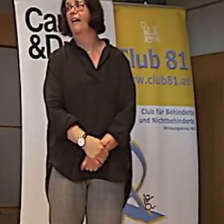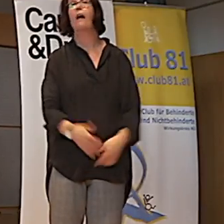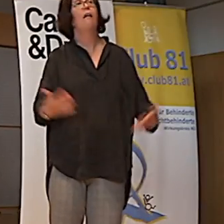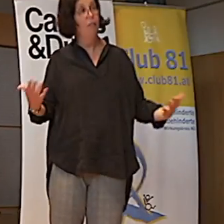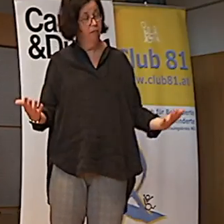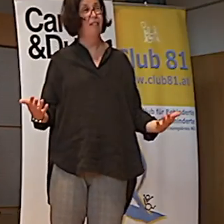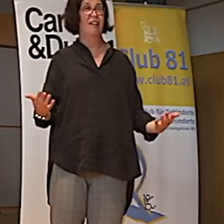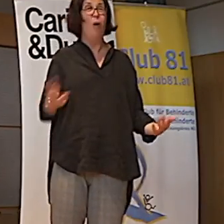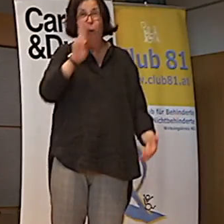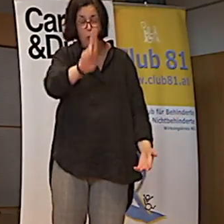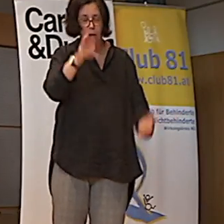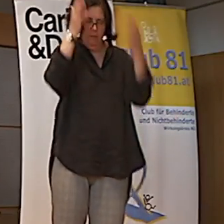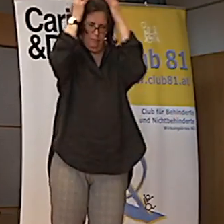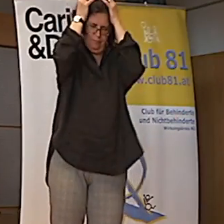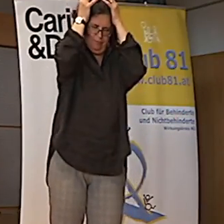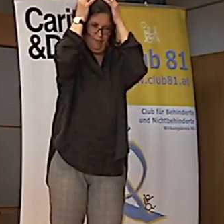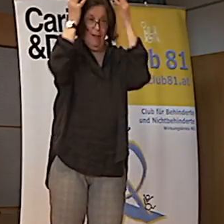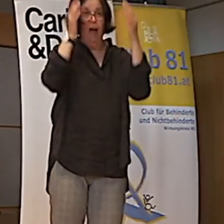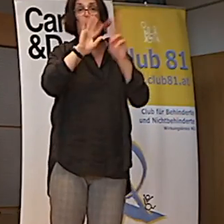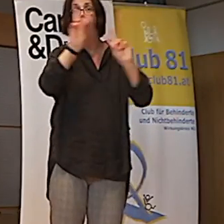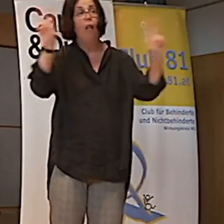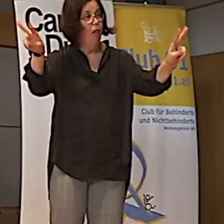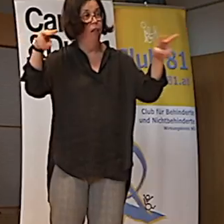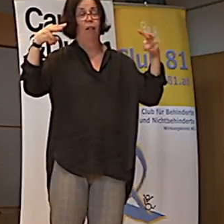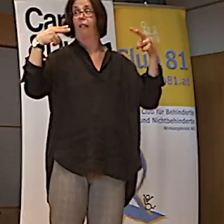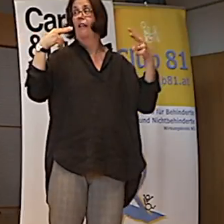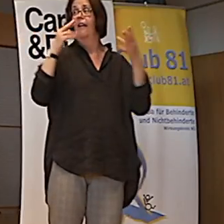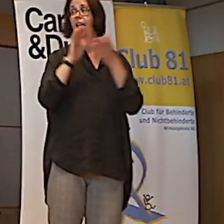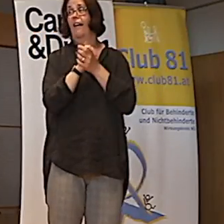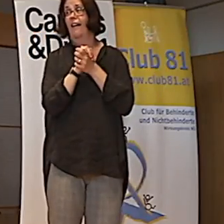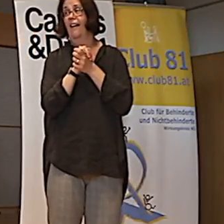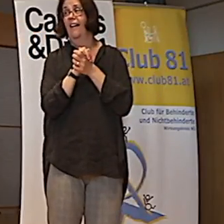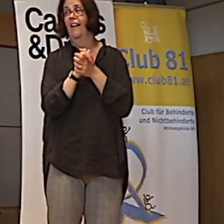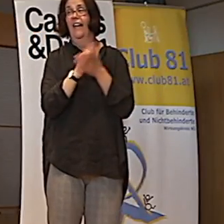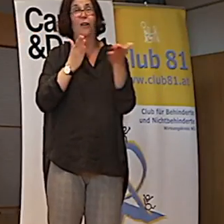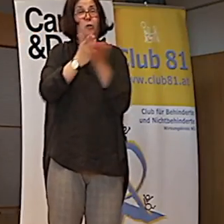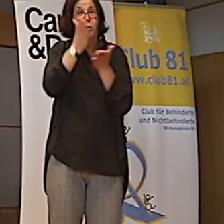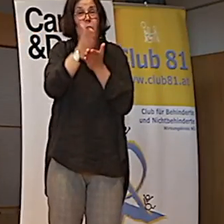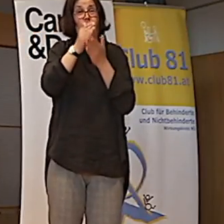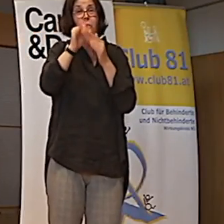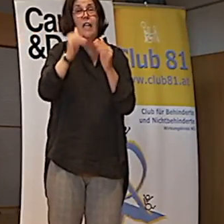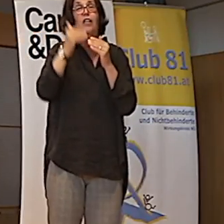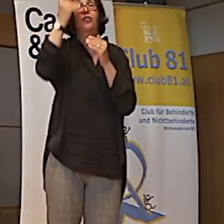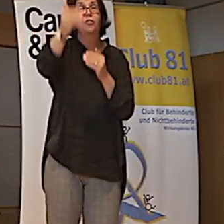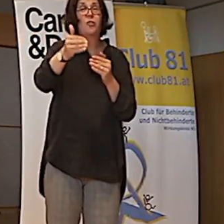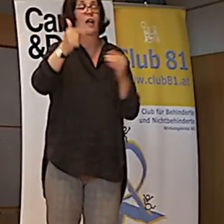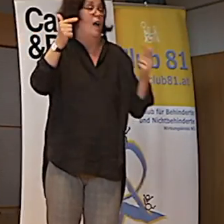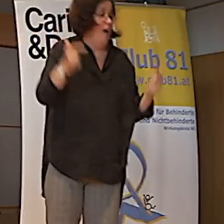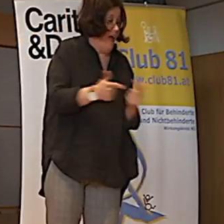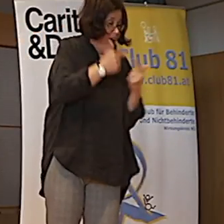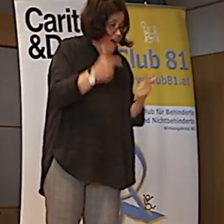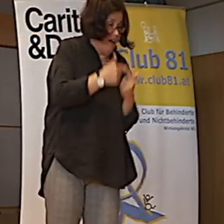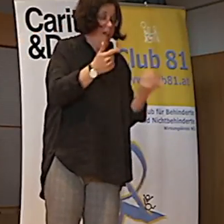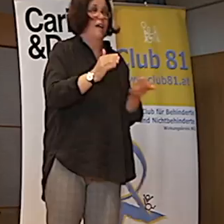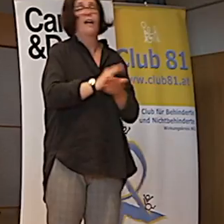Und das in der U-Bahn, wo es gerade weggefahren ist, und die müssen eine ganze Station lang da in der U-Bahn